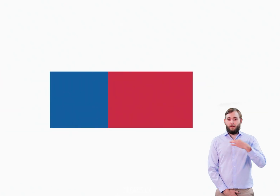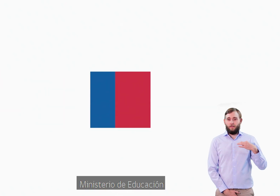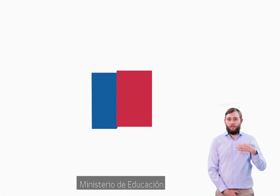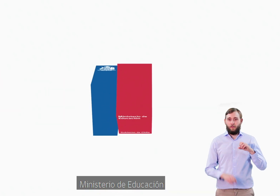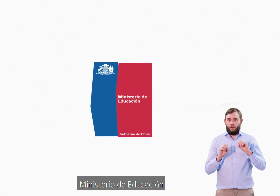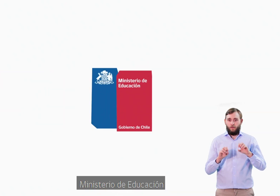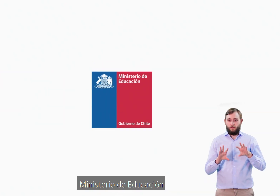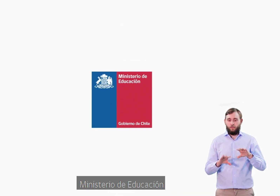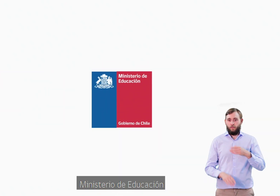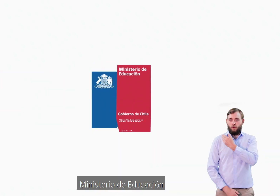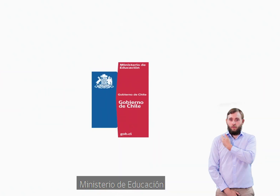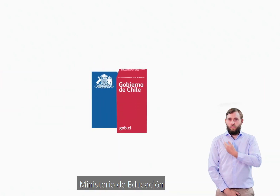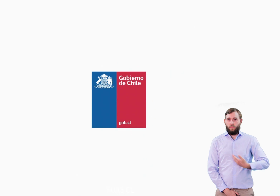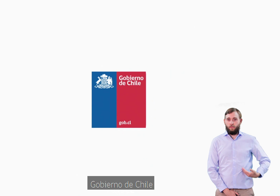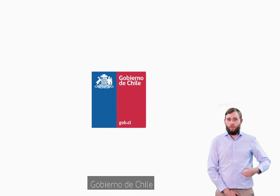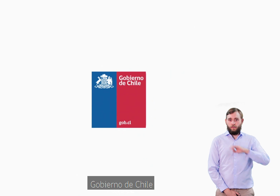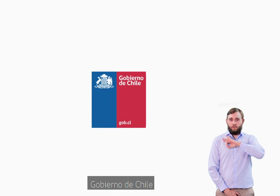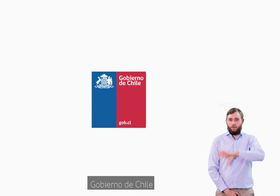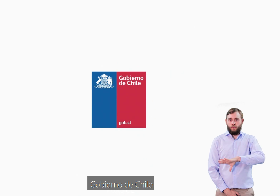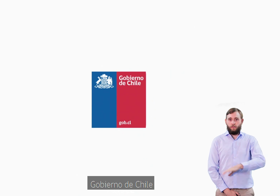Ministerio de Educación Gobierno de Chile